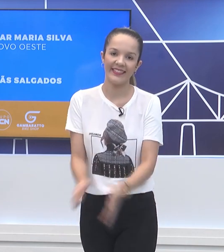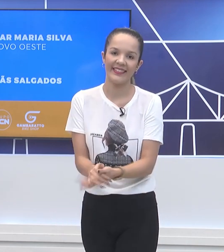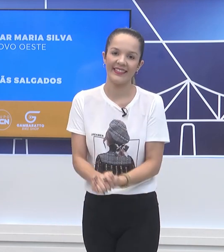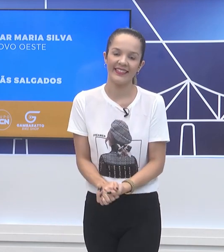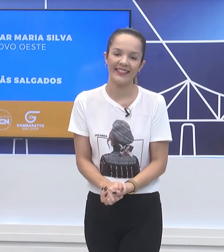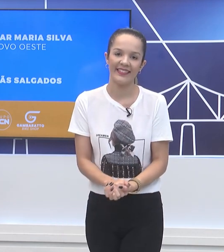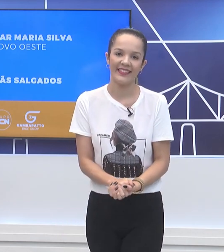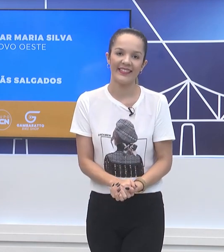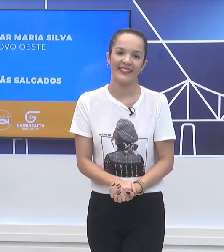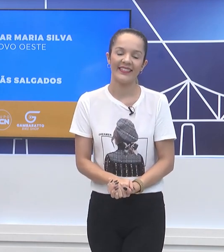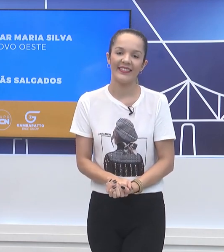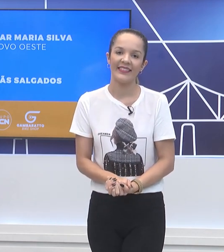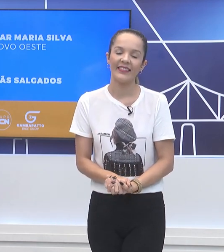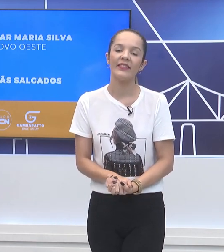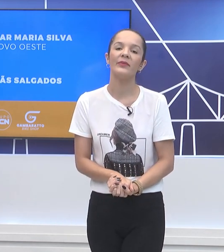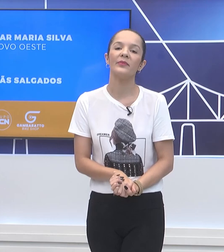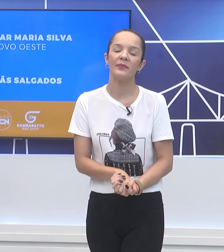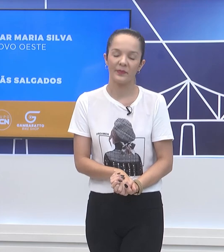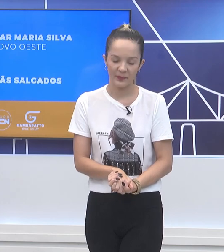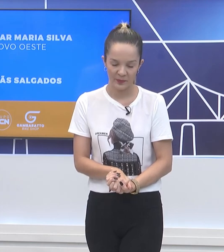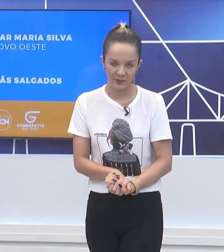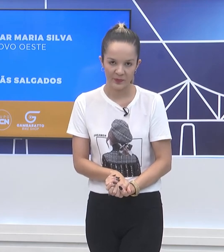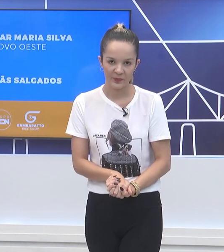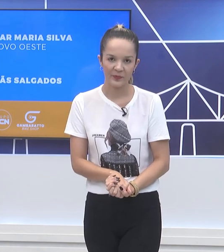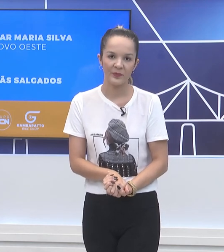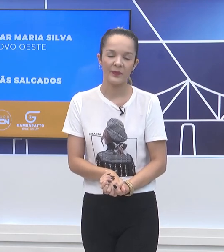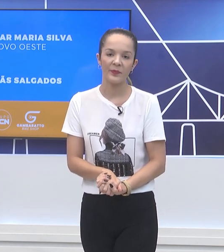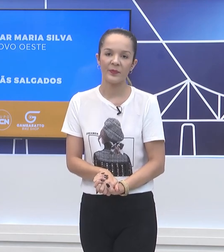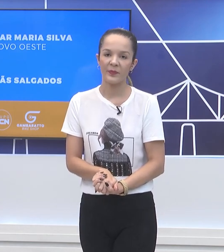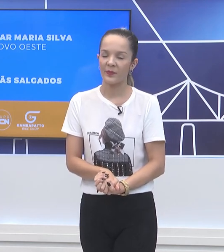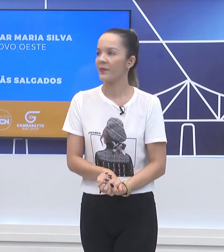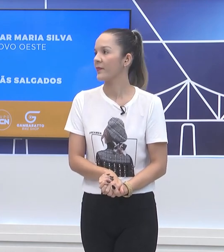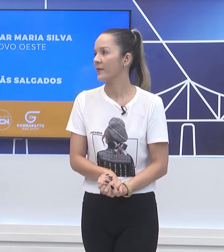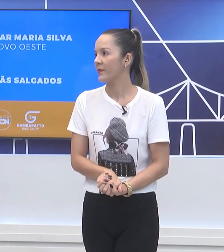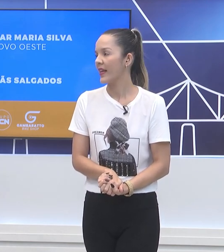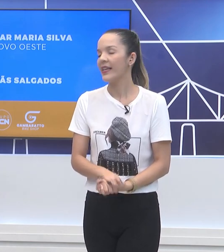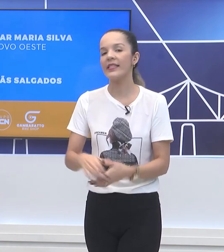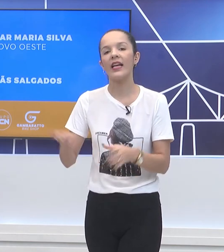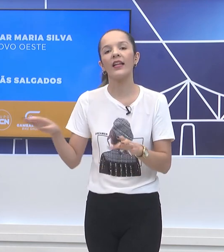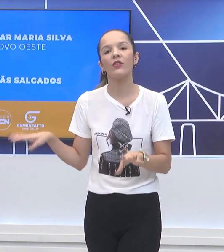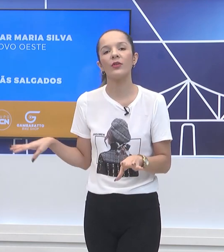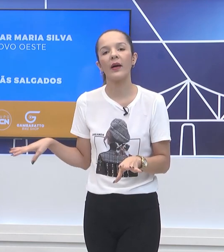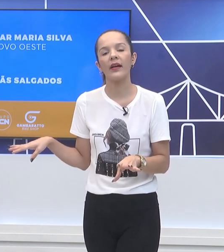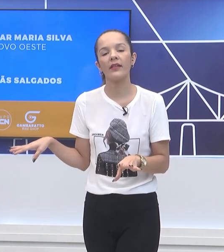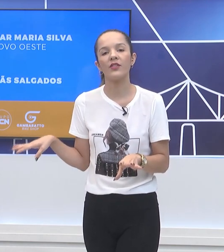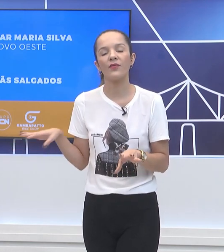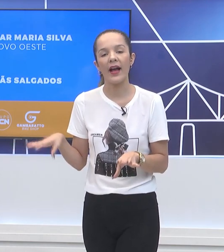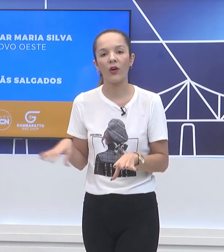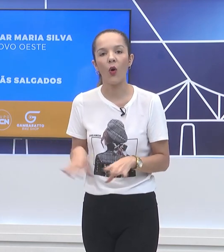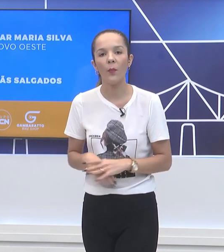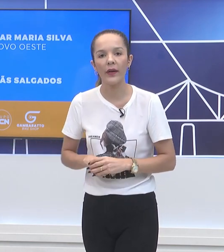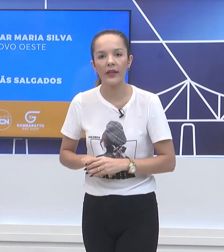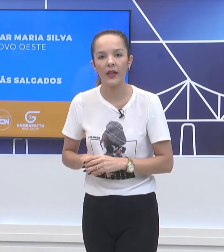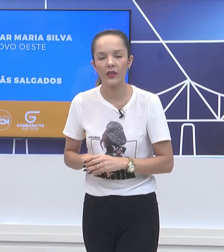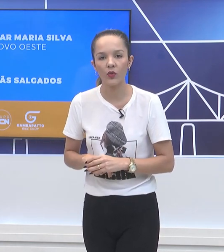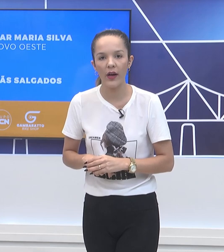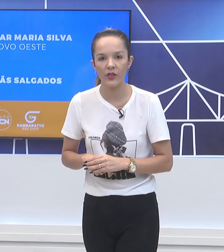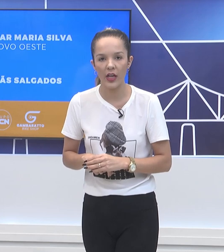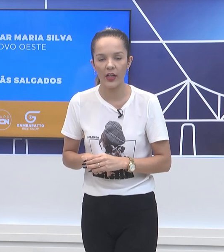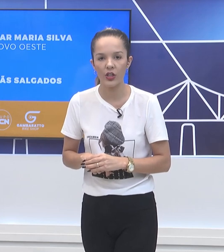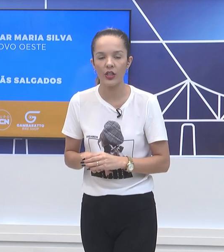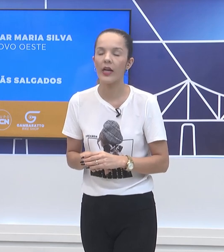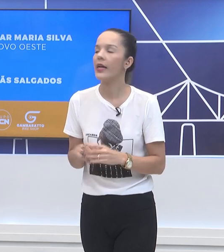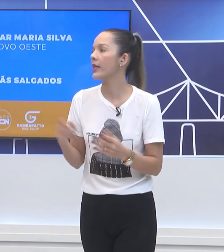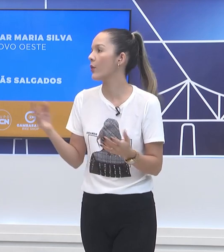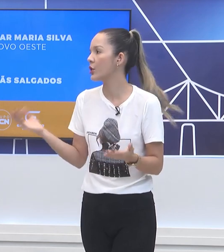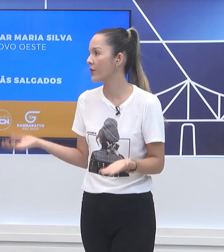manda mensagem pra ela. Se você conhece a Leodimar, liga pra ela. Fala, eu ganhei. E se a Leodimar estiver acompanhando a